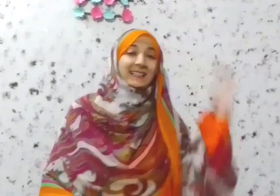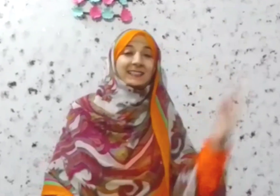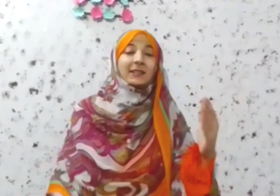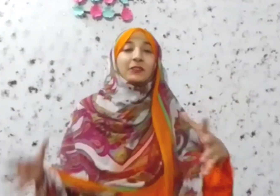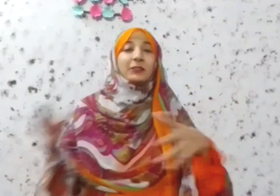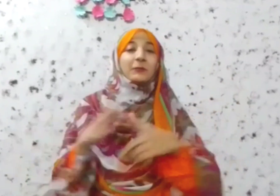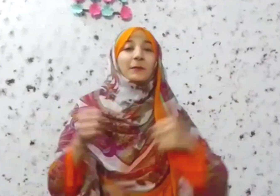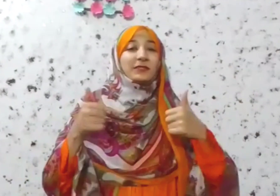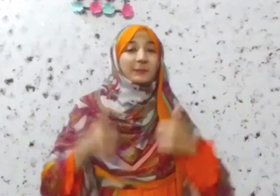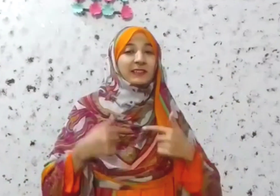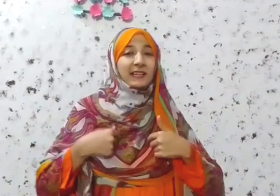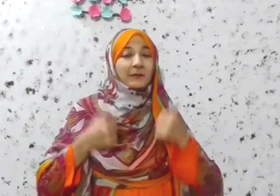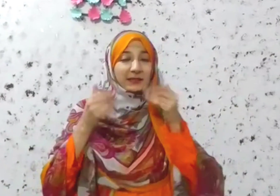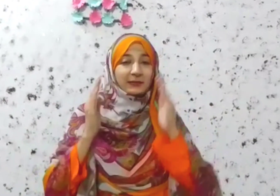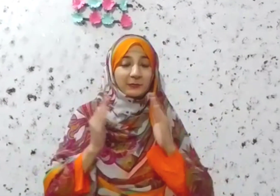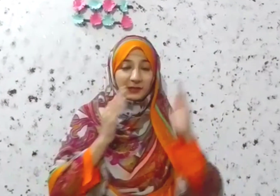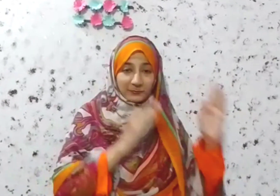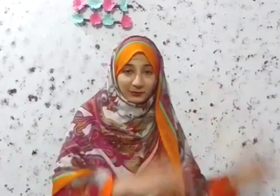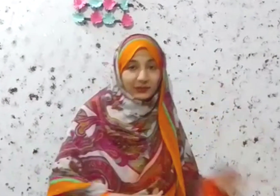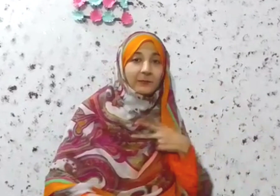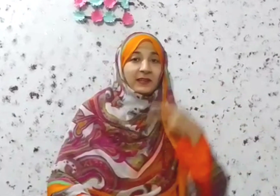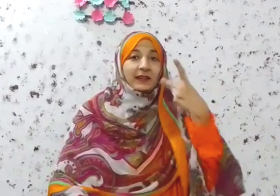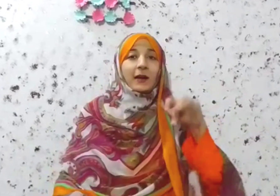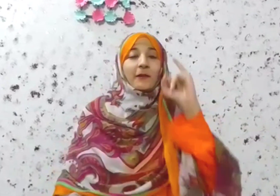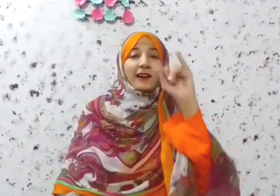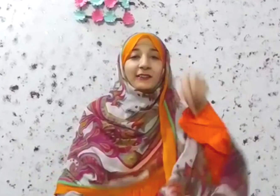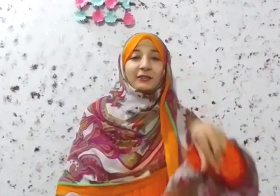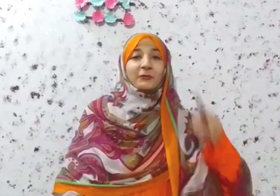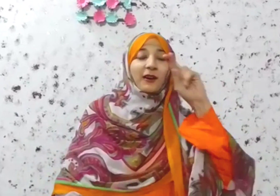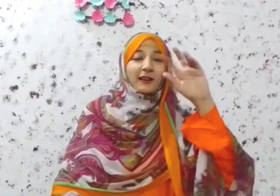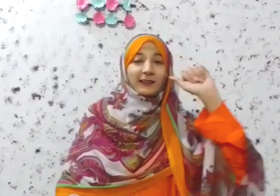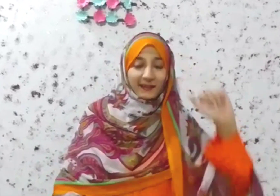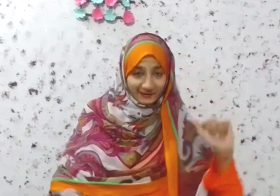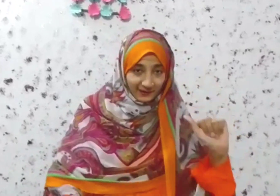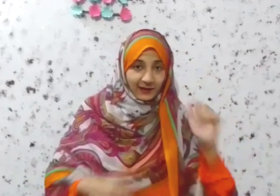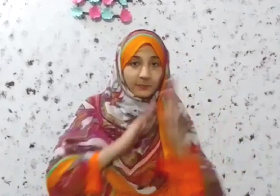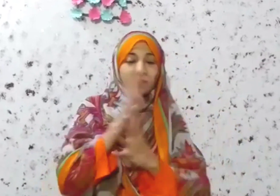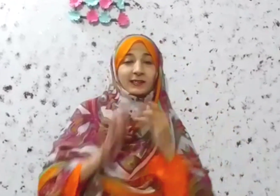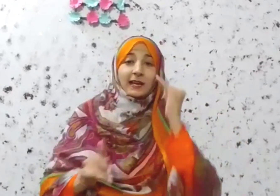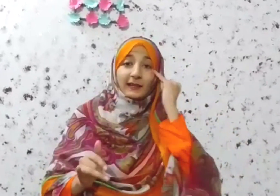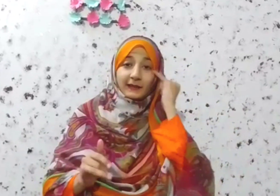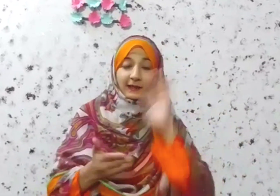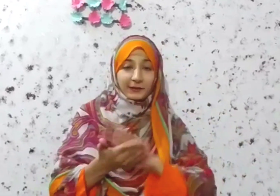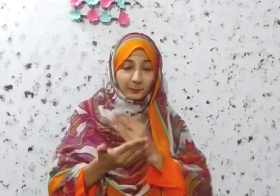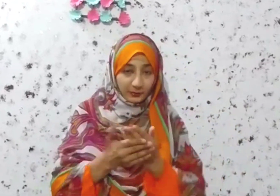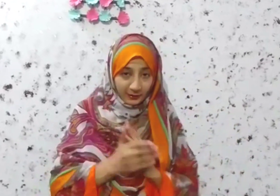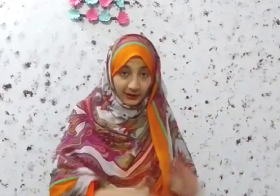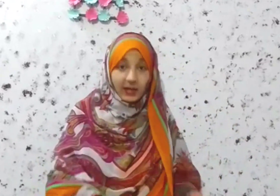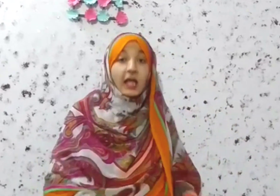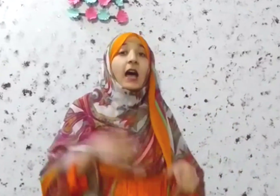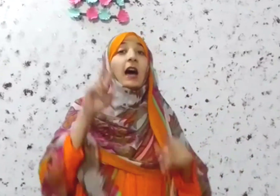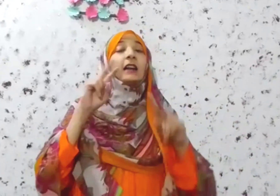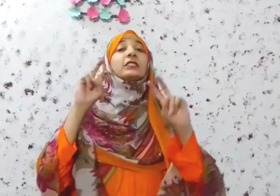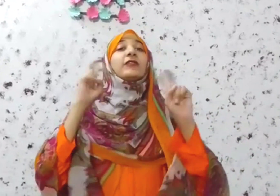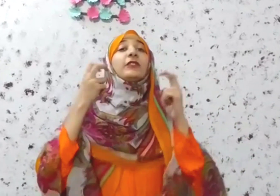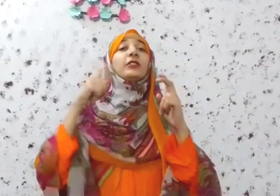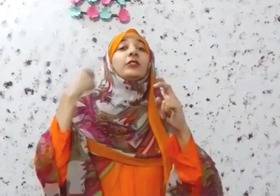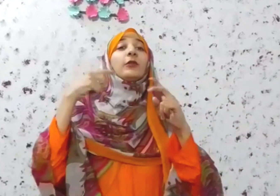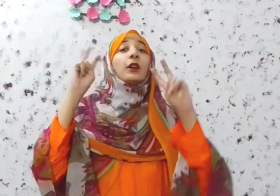अससालाम और आपको सबस्के एक हैं मैं जीकूँ अलहमदलद्र तौन्दल्द मेरा नाम आइक्यू आले इक रा है मेरा साइन ये इंटर्प्रेटर है आज ये वीडियो